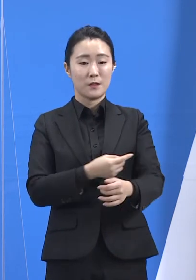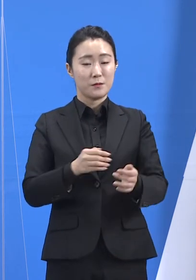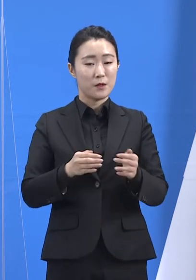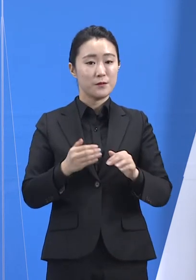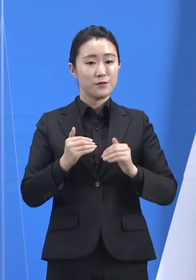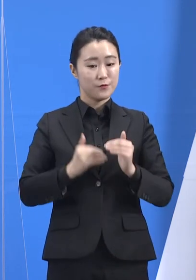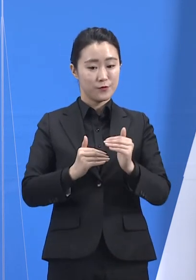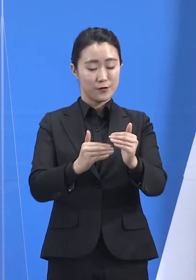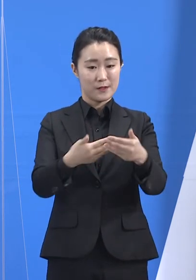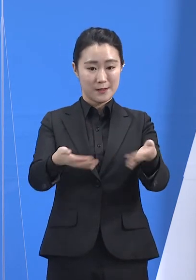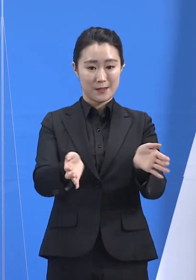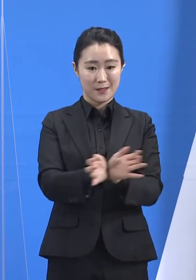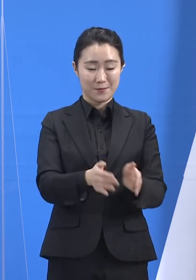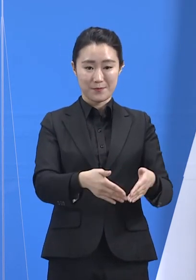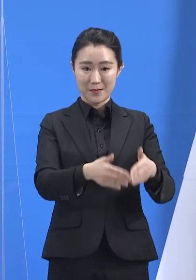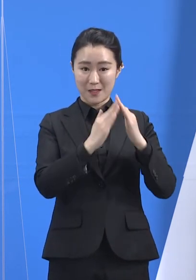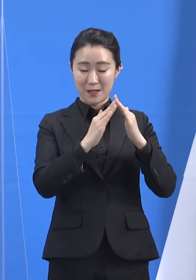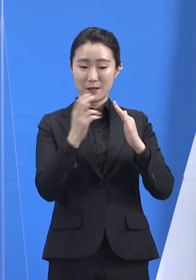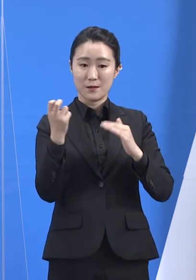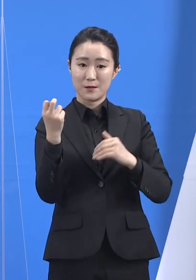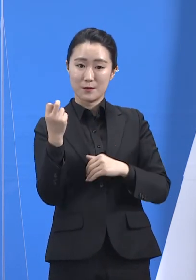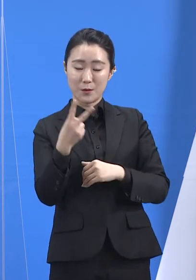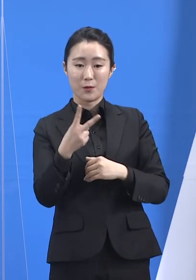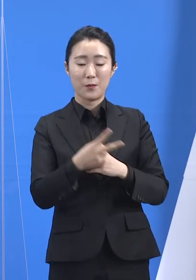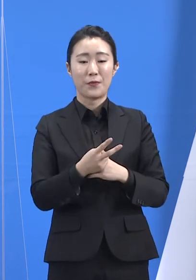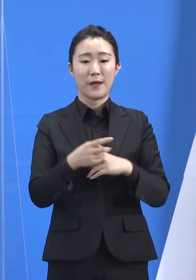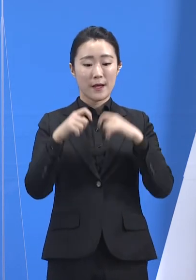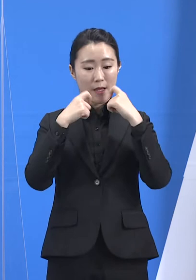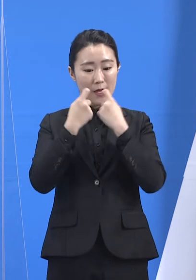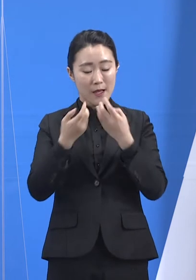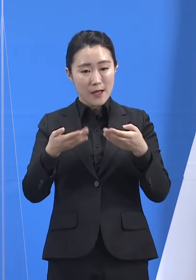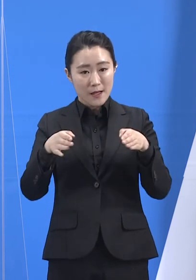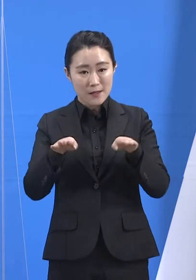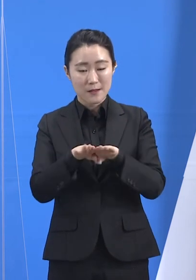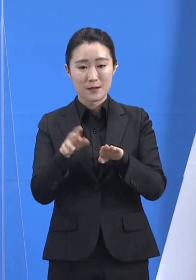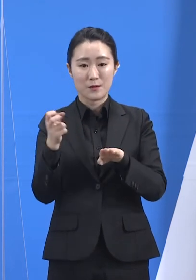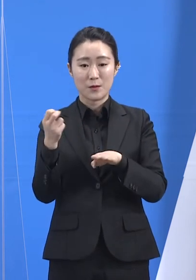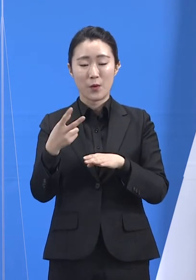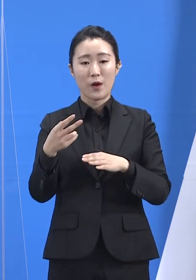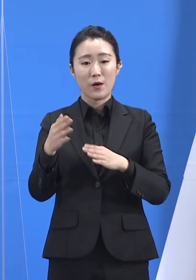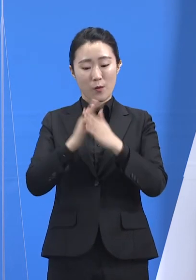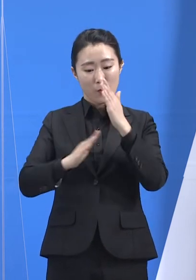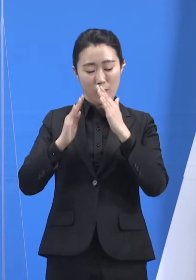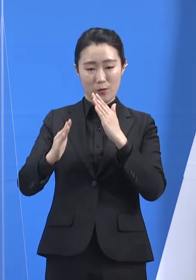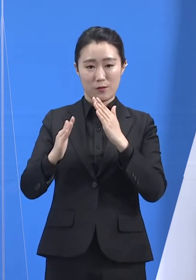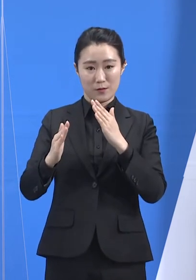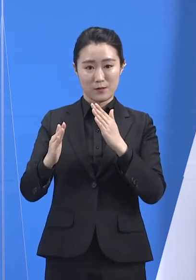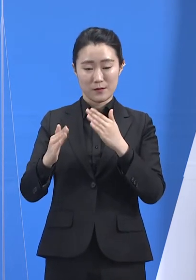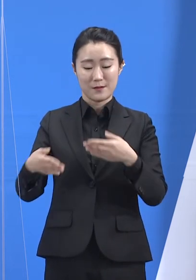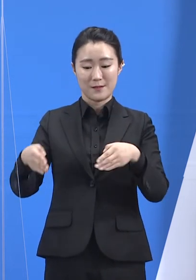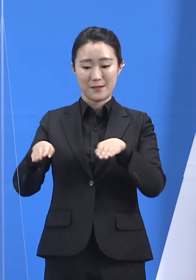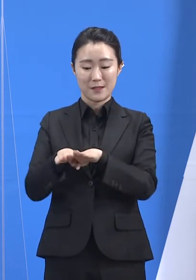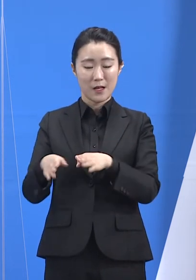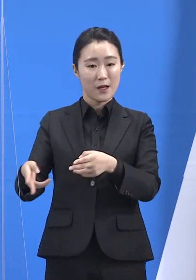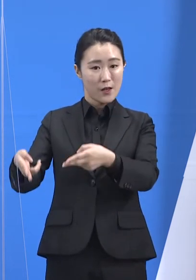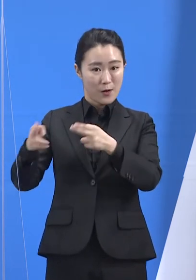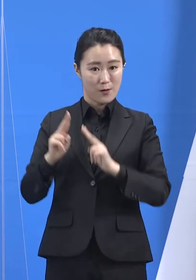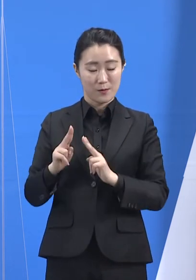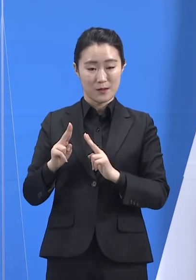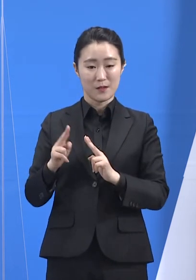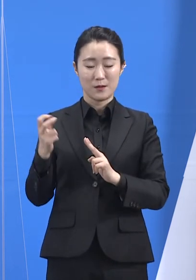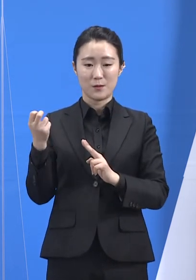백신전략기획단, 민관합동신속대응팀, 백신접종위정협의체 등 여러